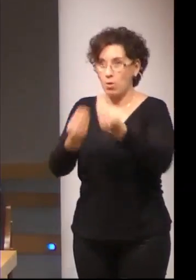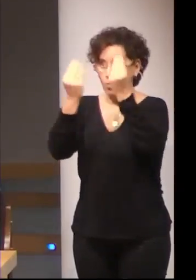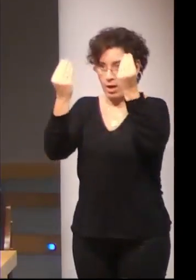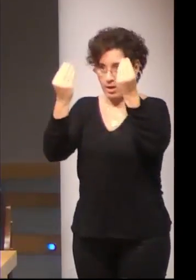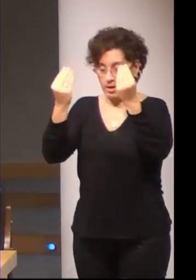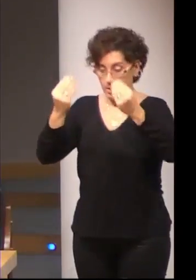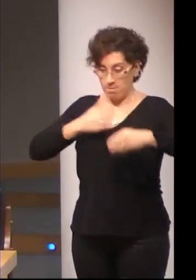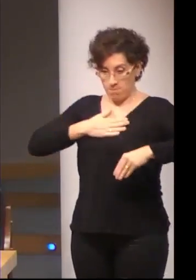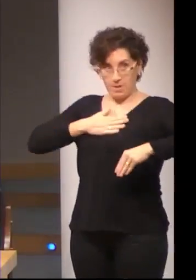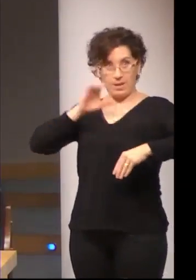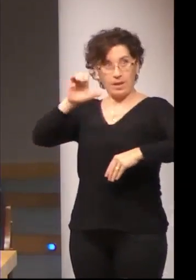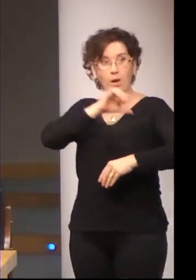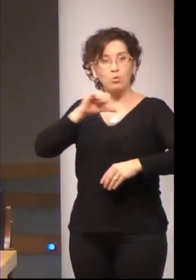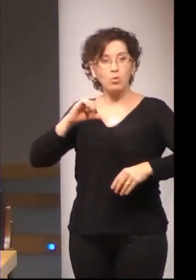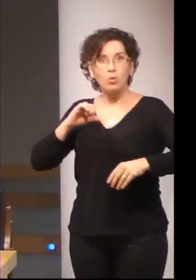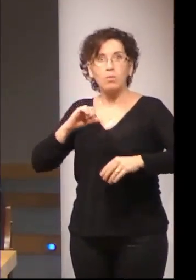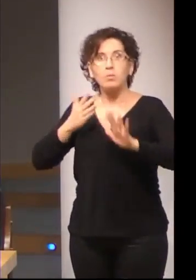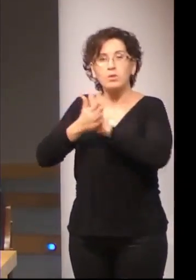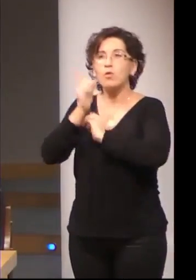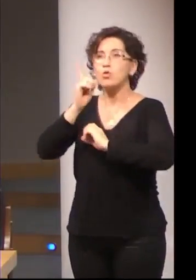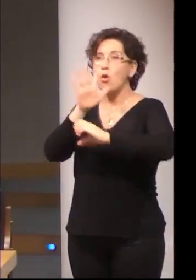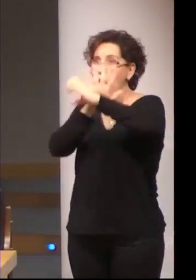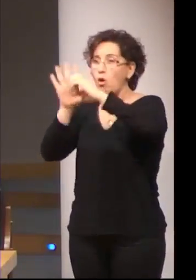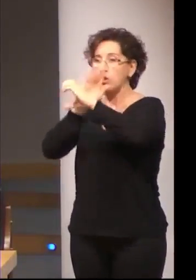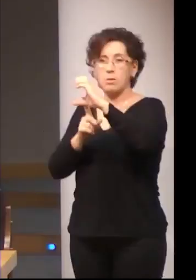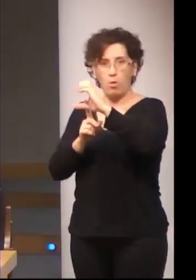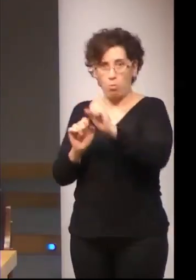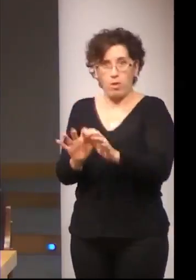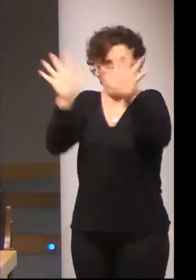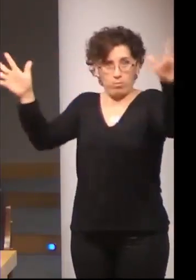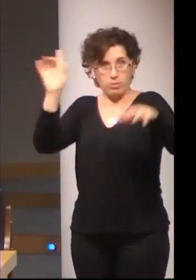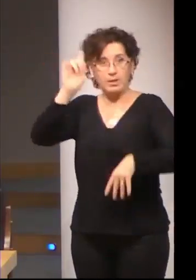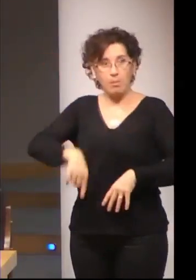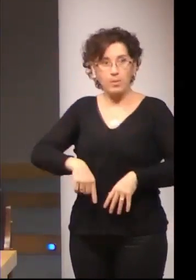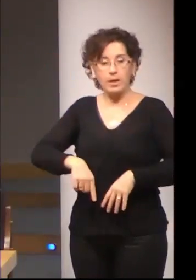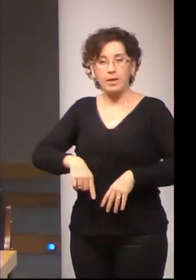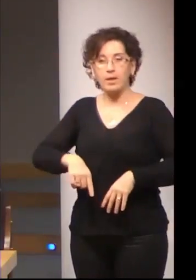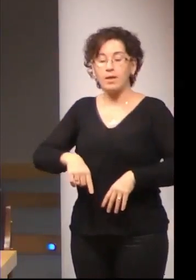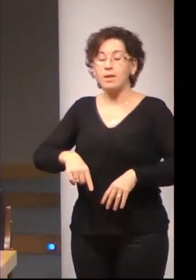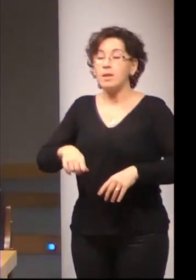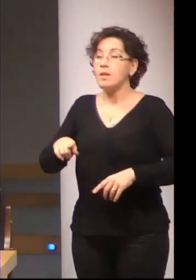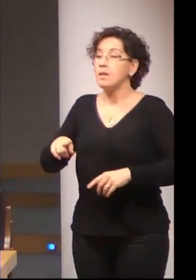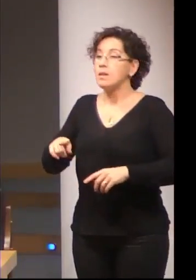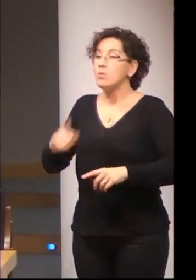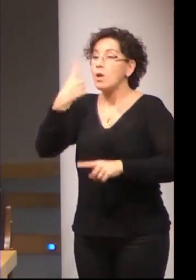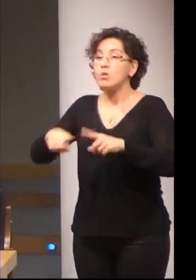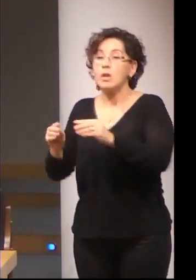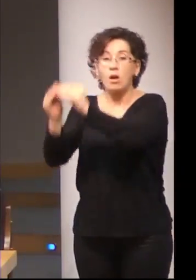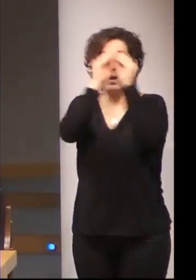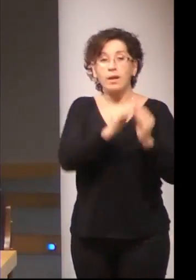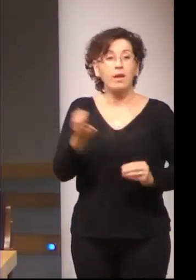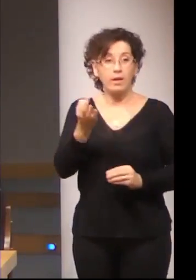ser exportable o no a otras comunidades yo creo que todos tenemos algo en común y es el problema de recursos económicos